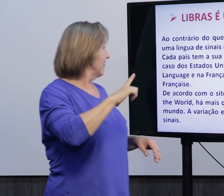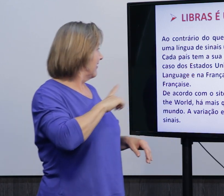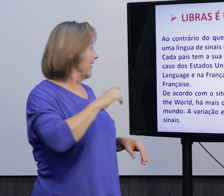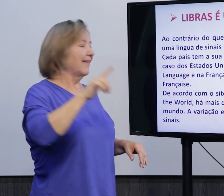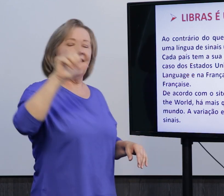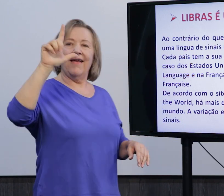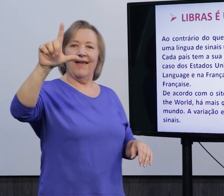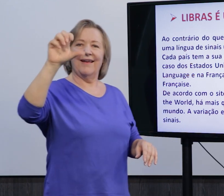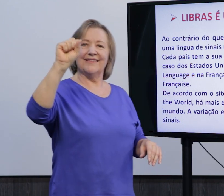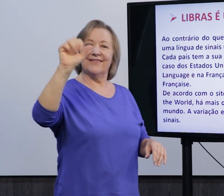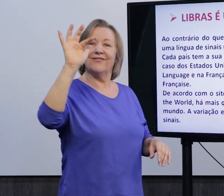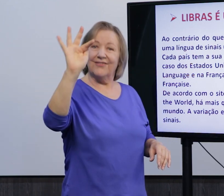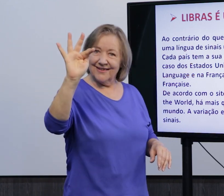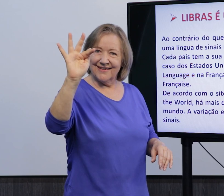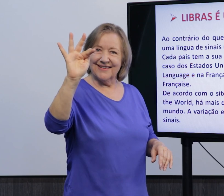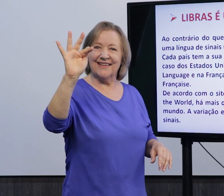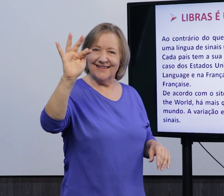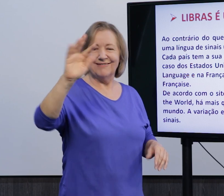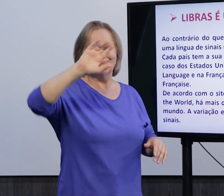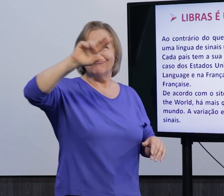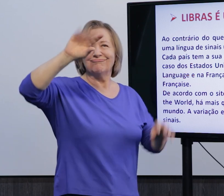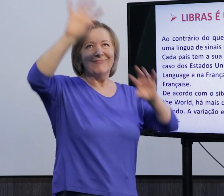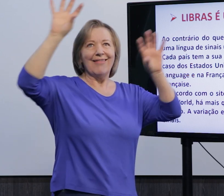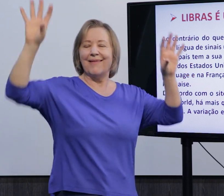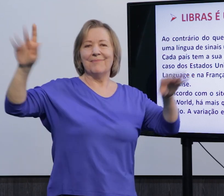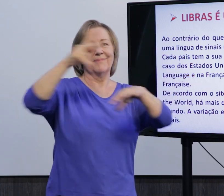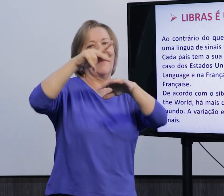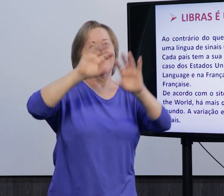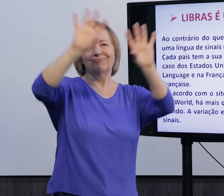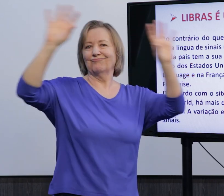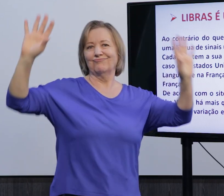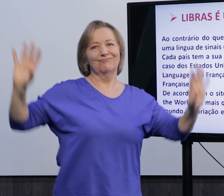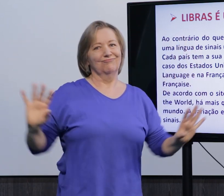a língua de sinais francesa, né, e cada país possui a própria língua de sinais.